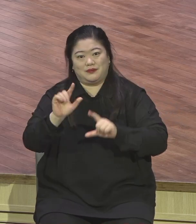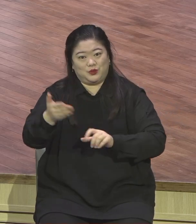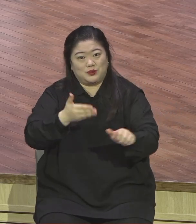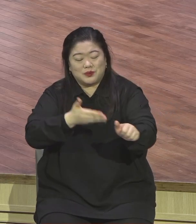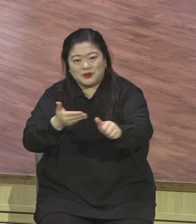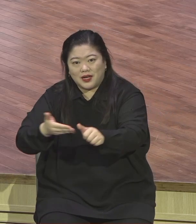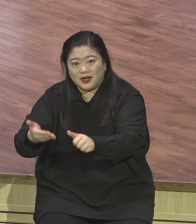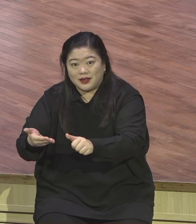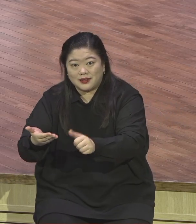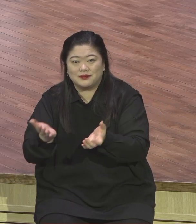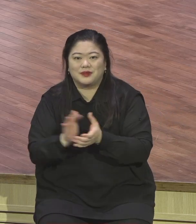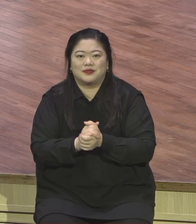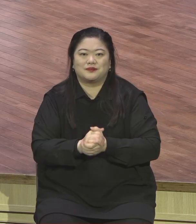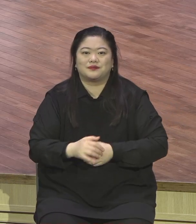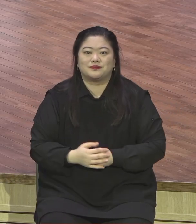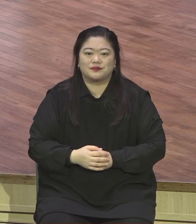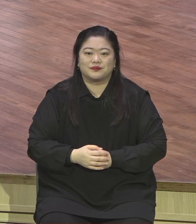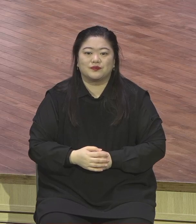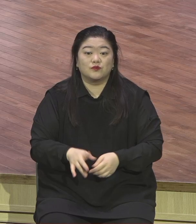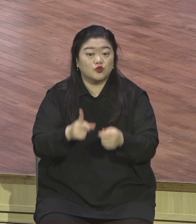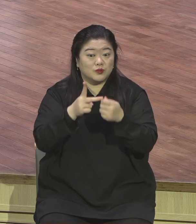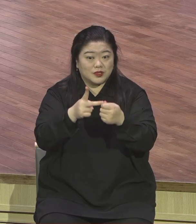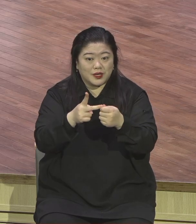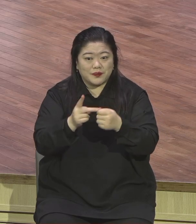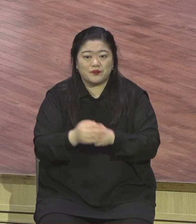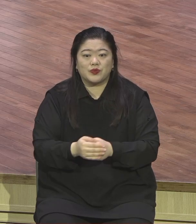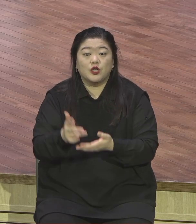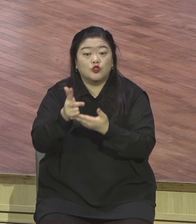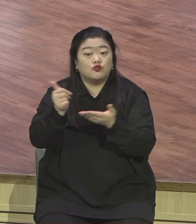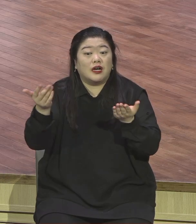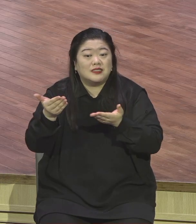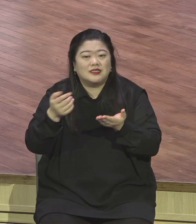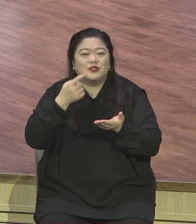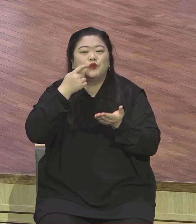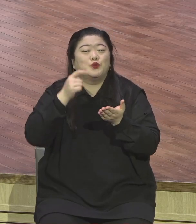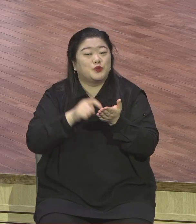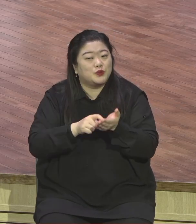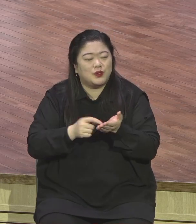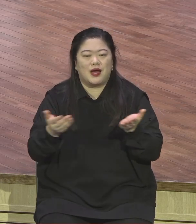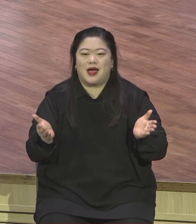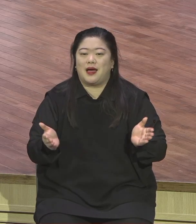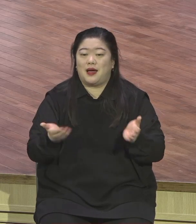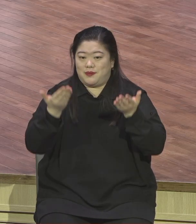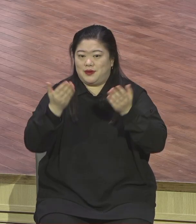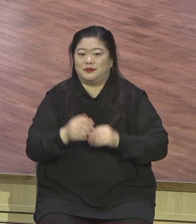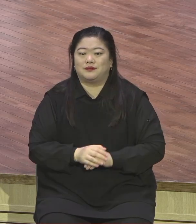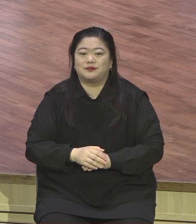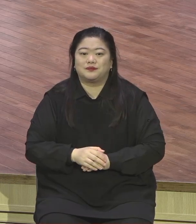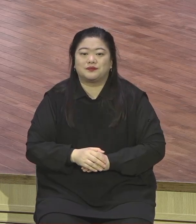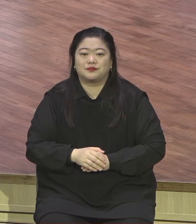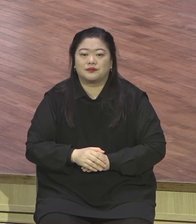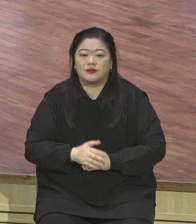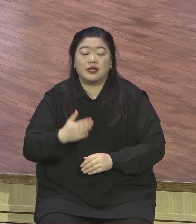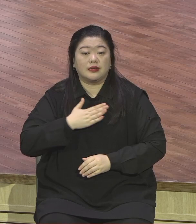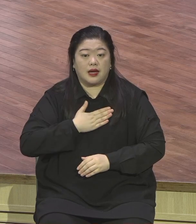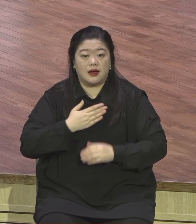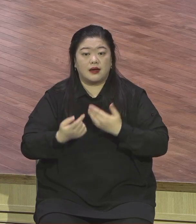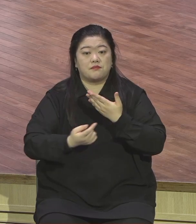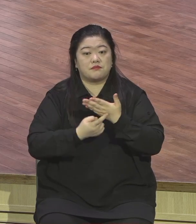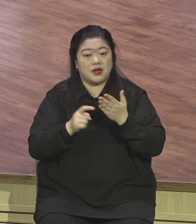두 번째로 쉽고 가벼운 주의 일입니다. 29질로 37을 봅니다. 나는 마음이